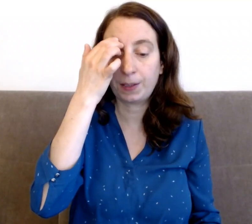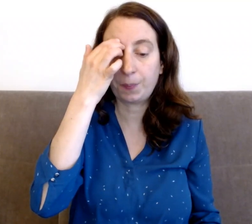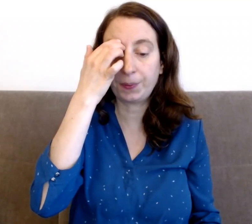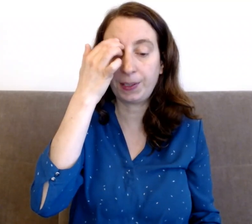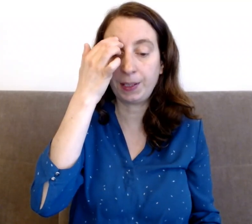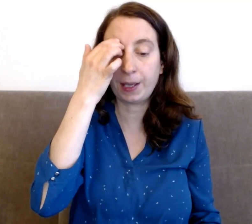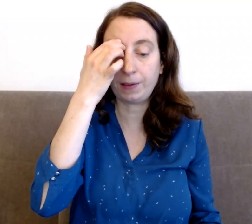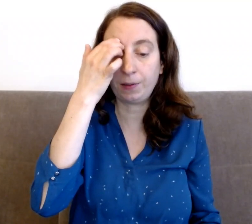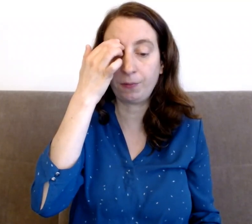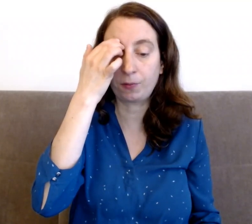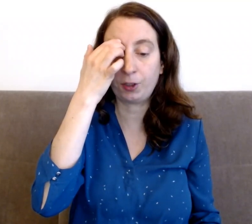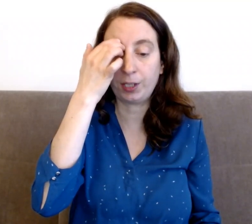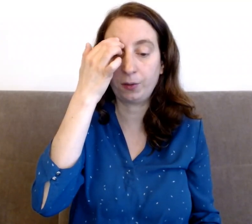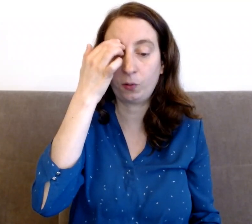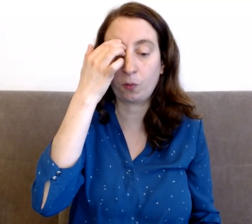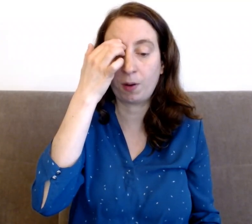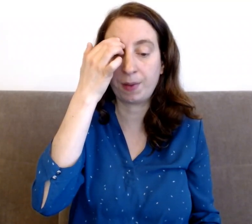pensée négative que j'ai sur moi-même.